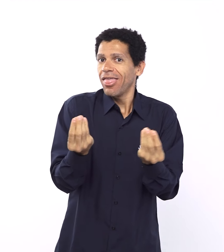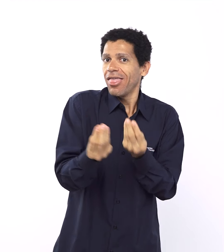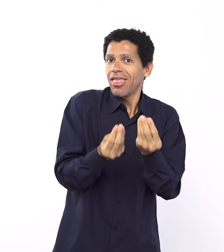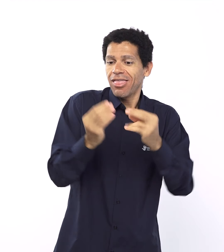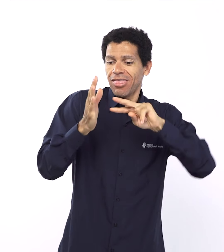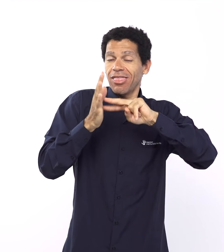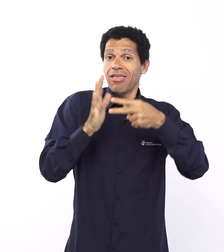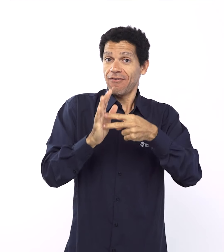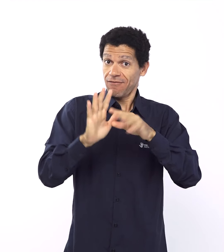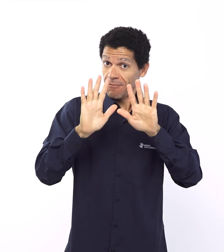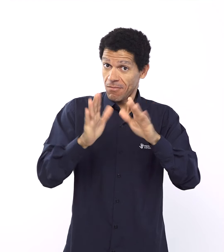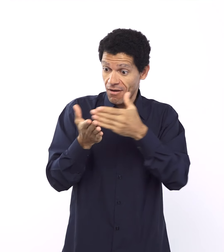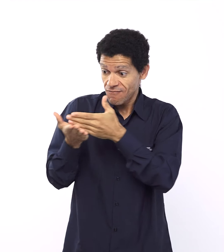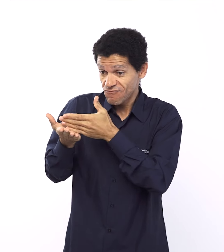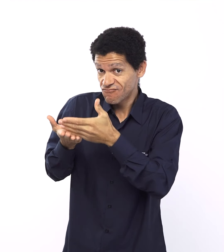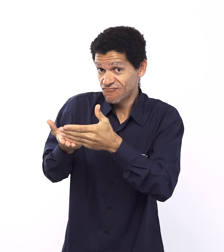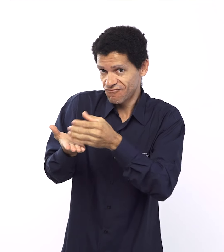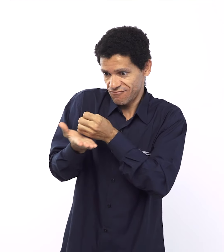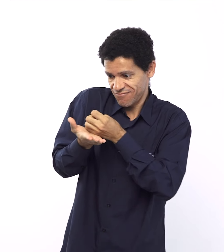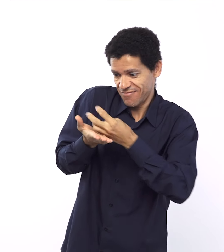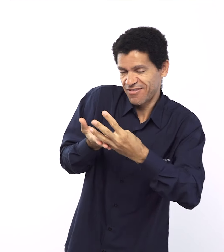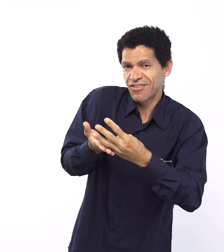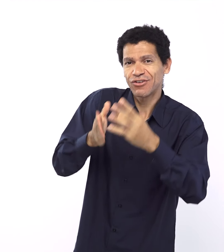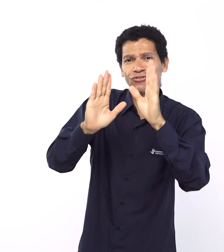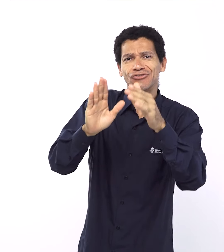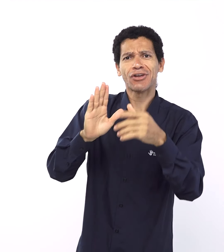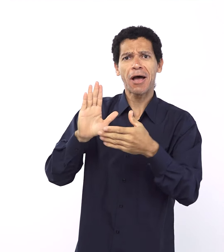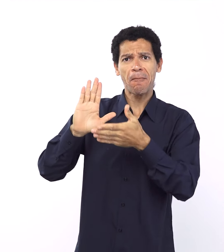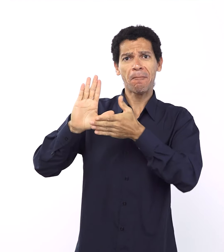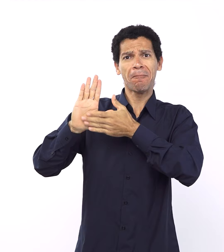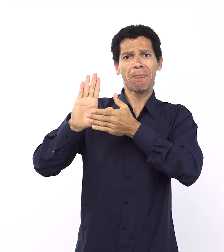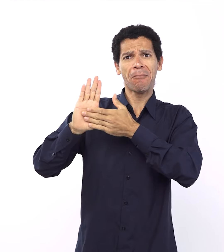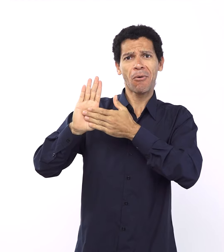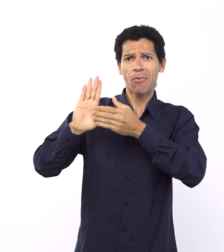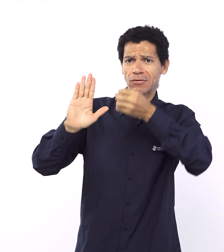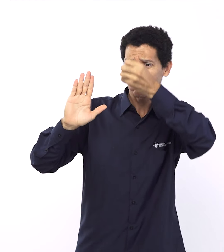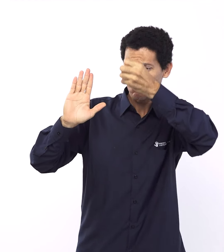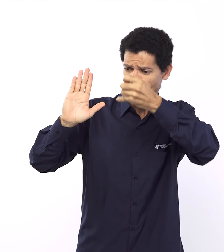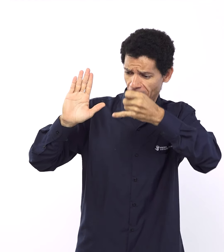definições fundamentais do que era a aliança no Antigo Oriente Próximo.